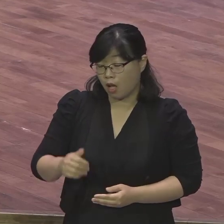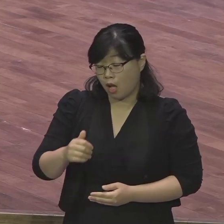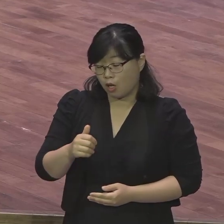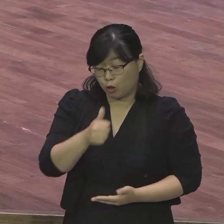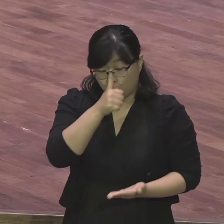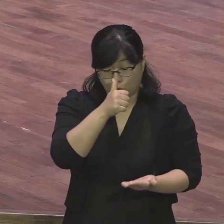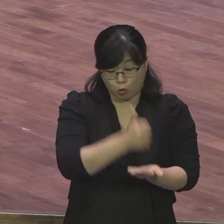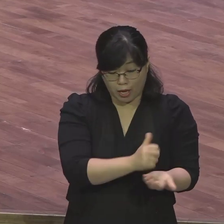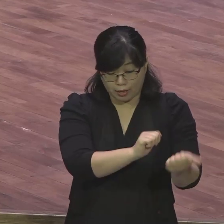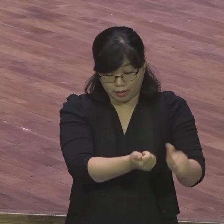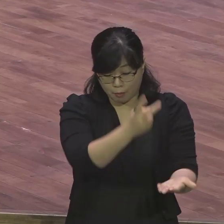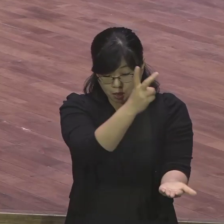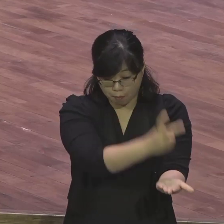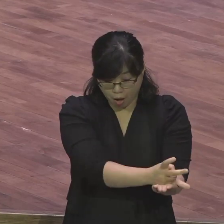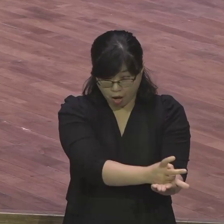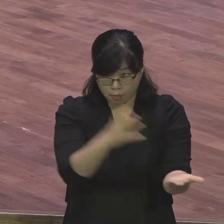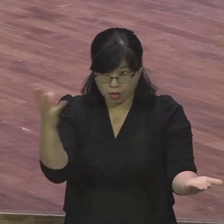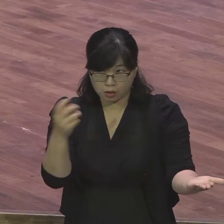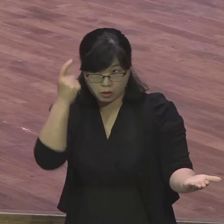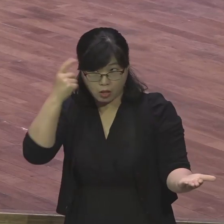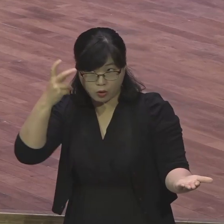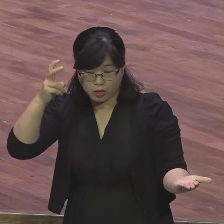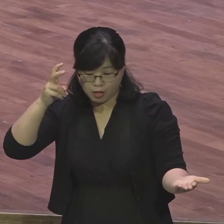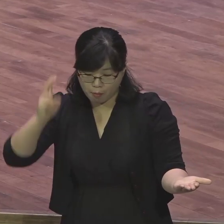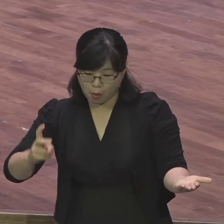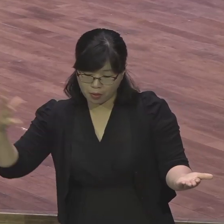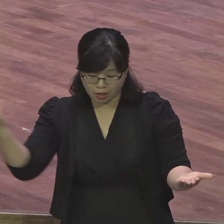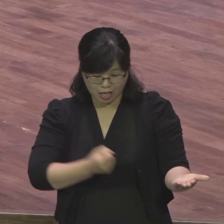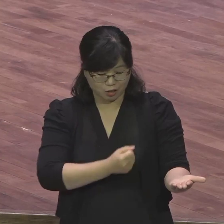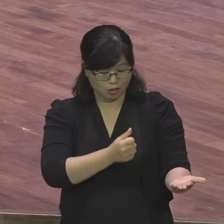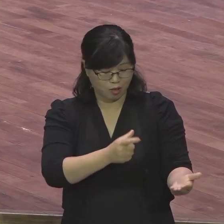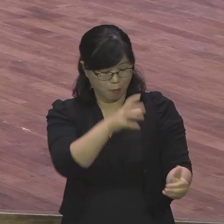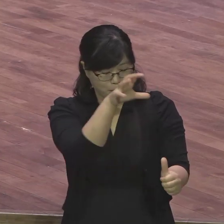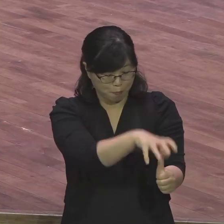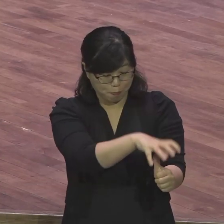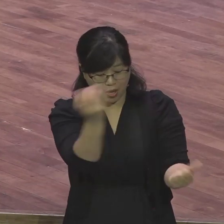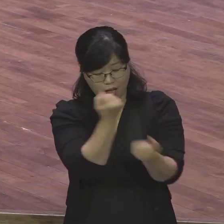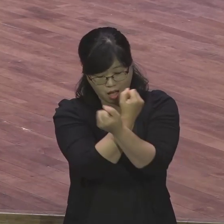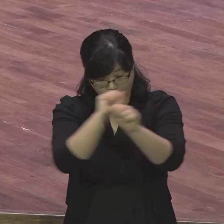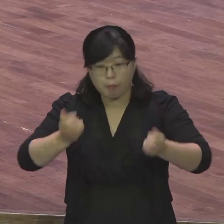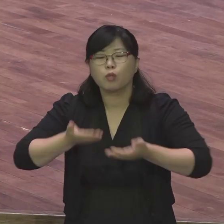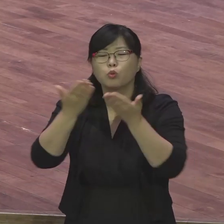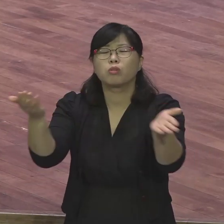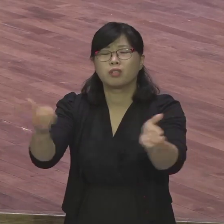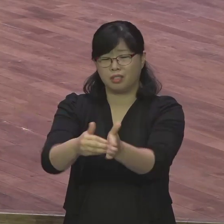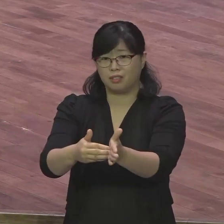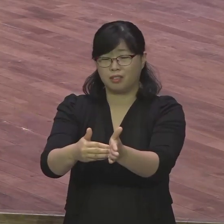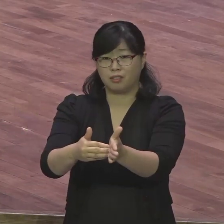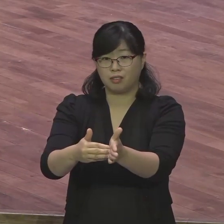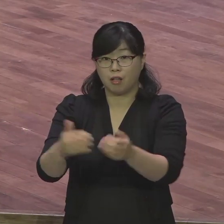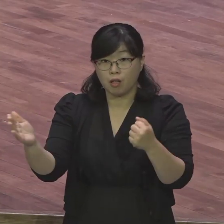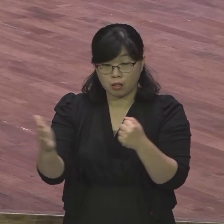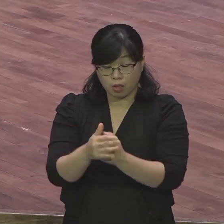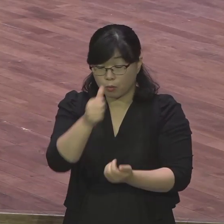정자함이 없다는데 아직 인상 쓰고 있어요. 없다니까 정자함이 없다. 해방됐다.